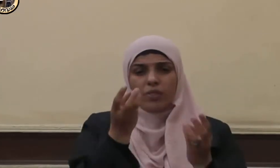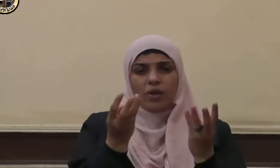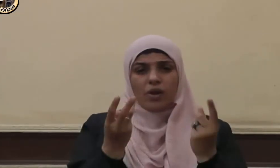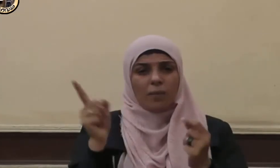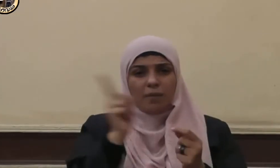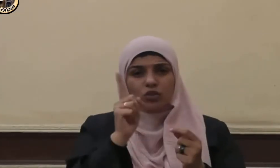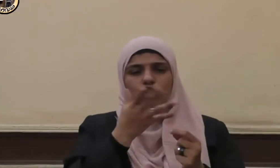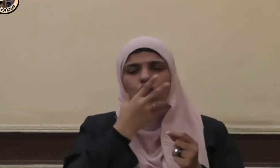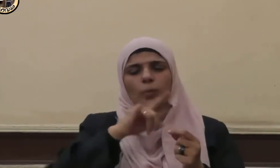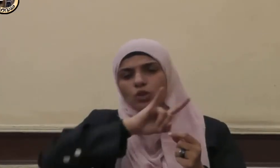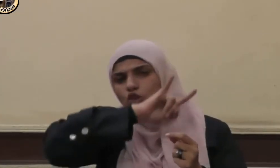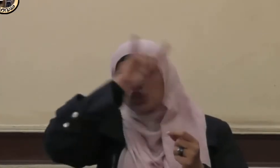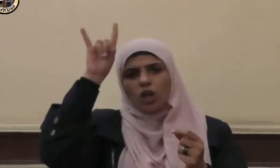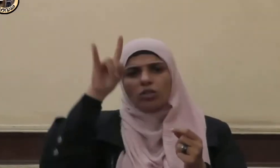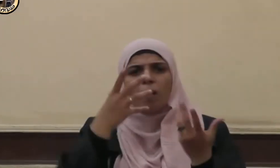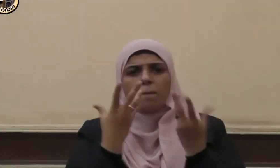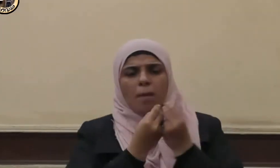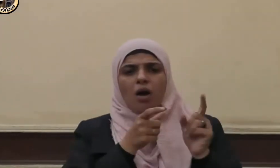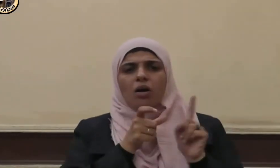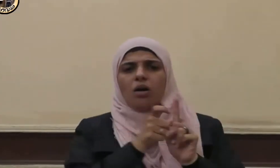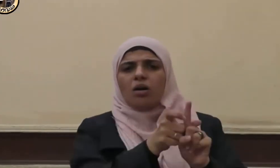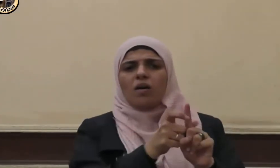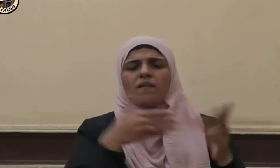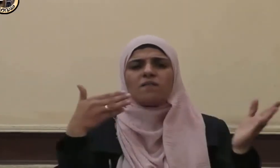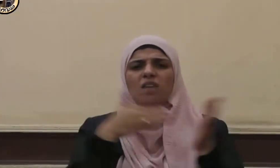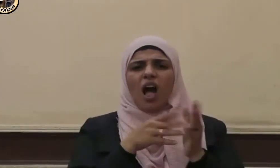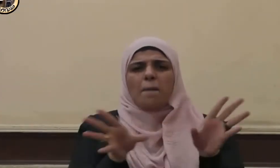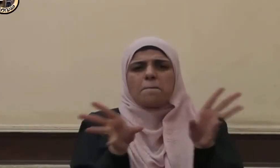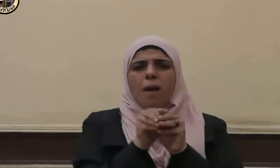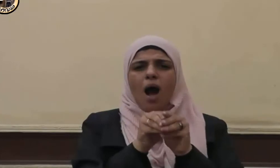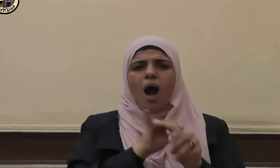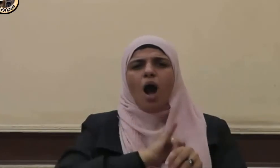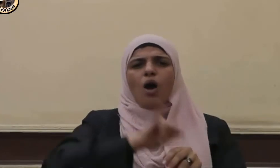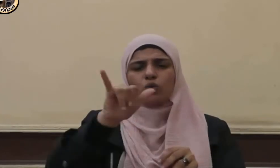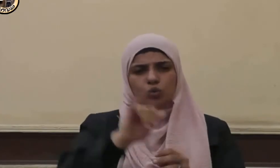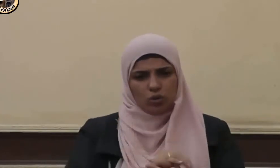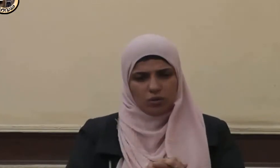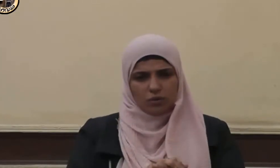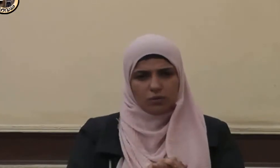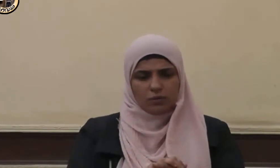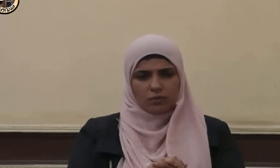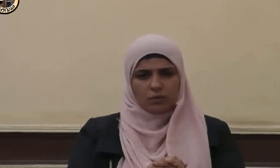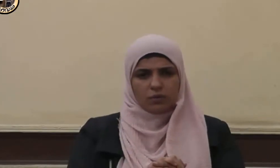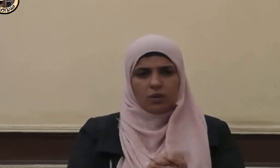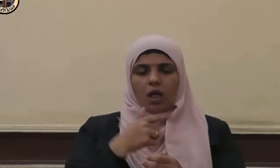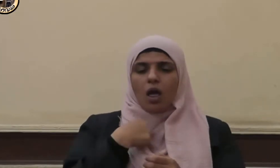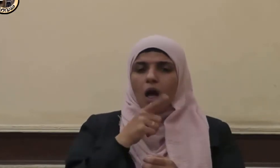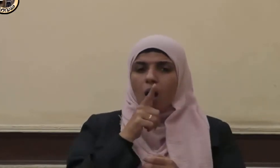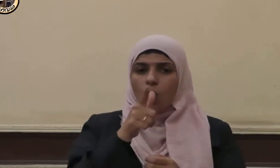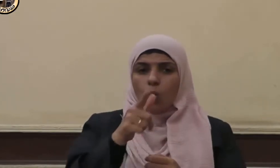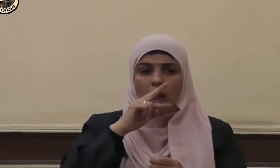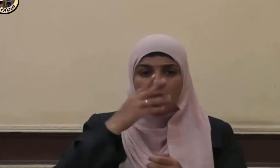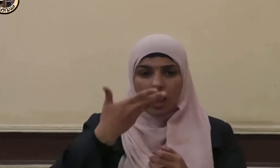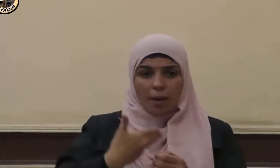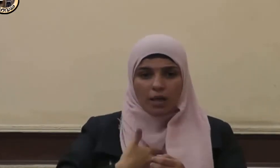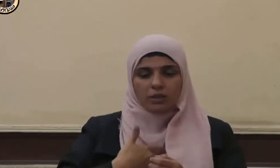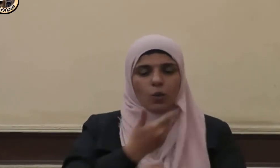شيطانا فهو له قريب أقول قولي هذا وأستغفر الله